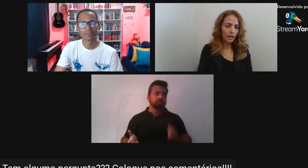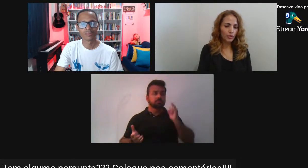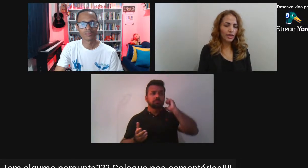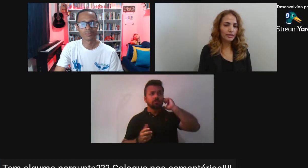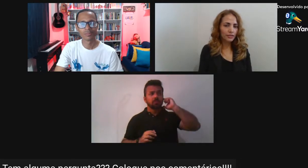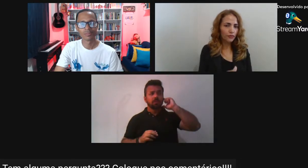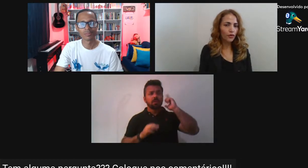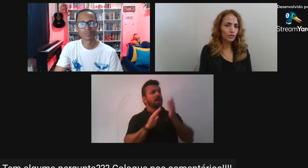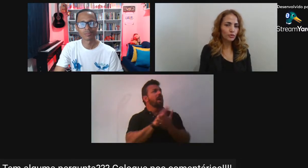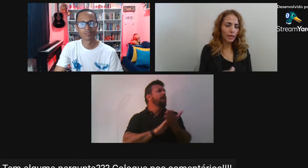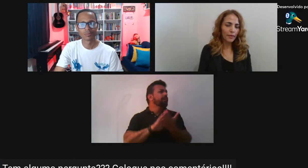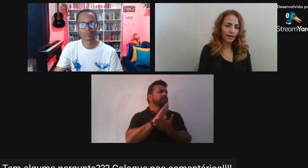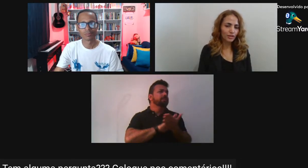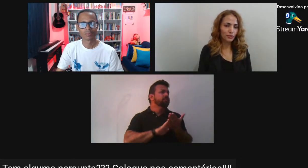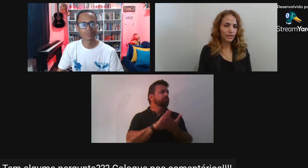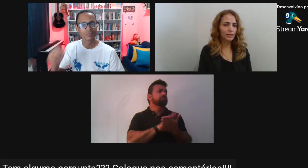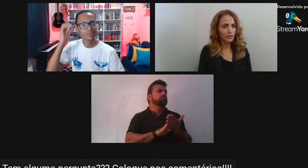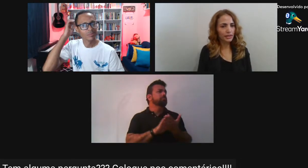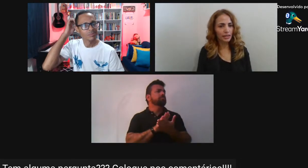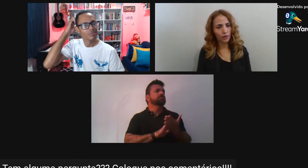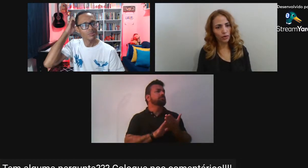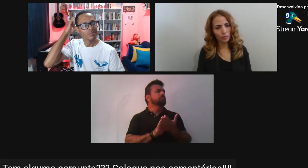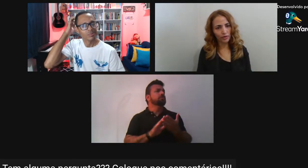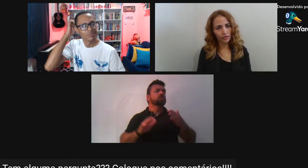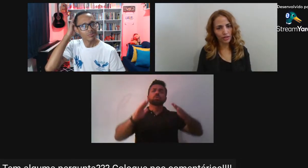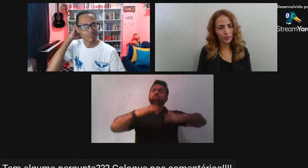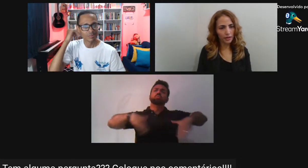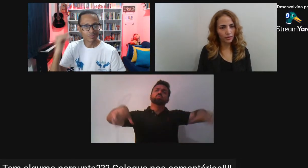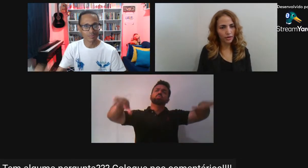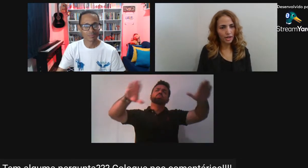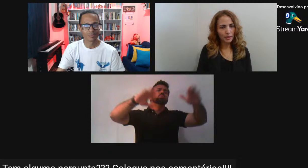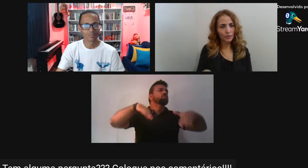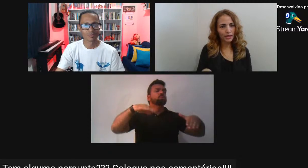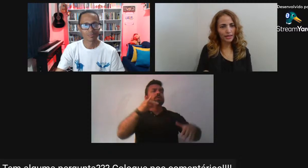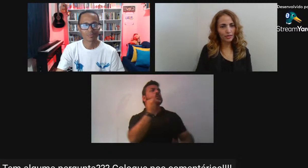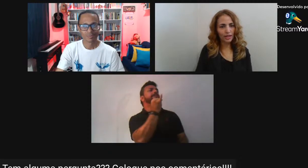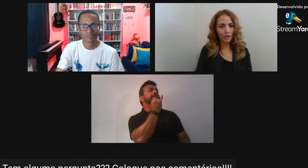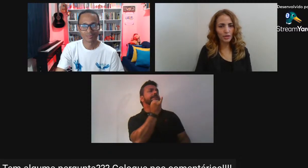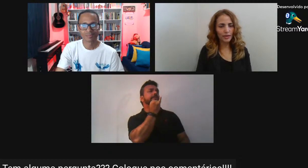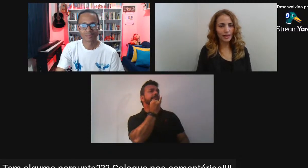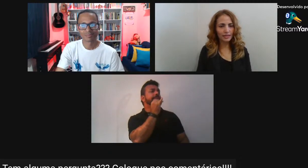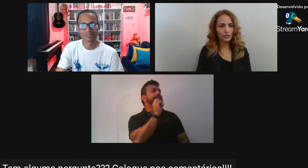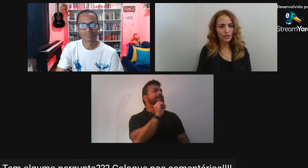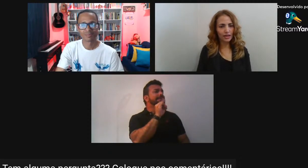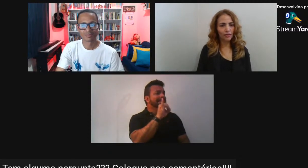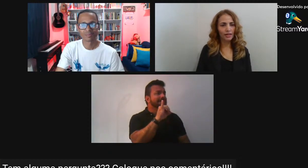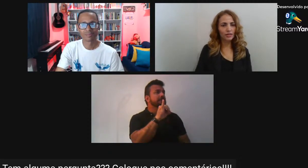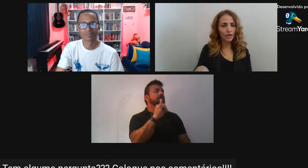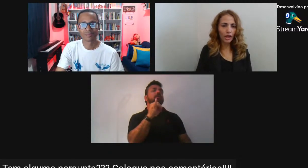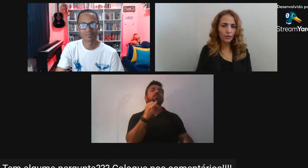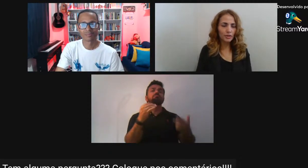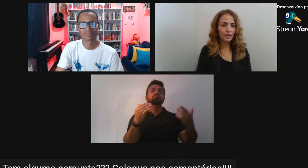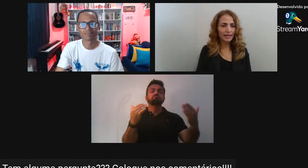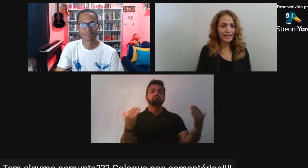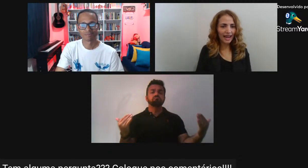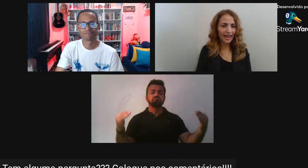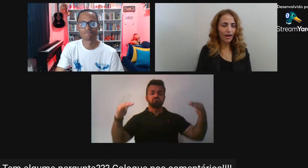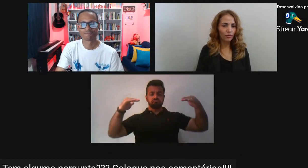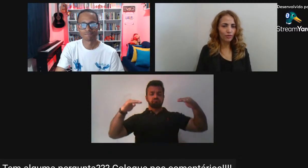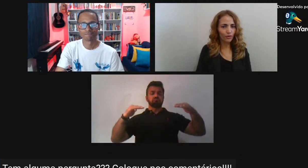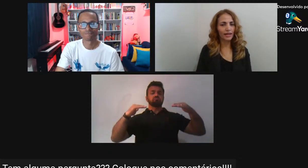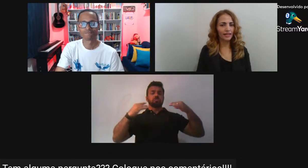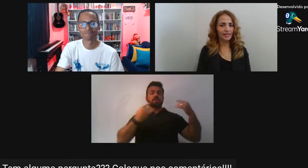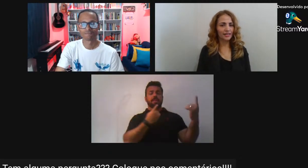eles Porque se for num debate Por exemplo Intelectual É provável que eles percam Porque eles não têm Nenhuma experiência social Eles não têm Nenhuma experiência